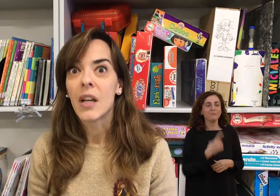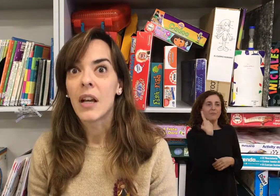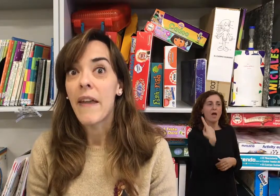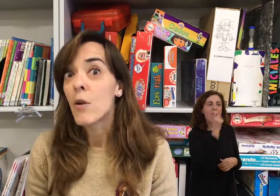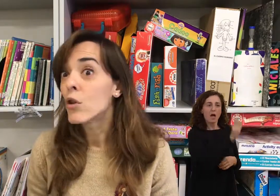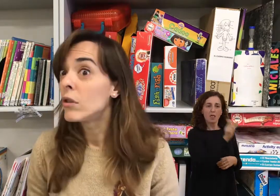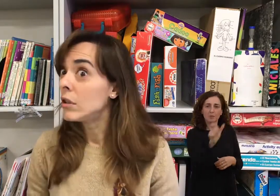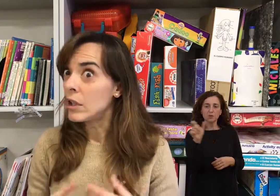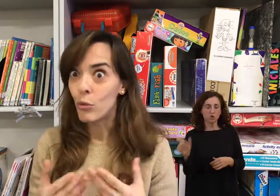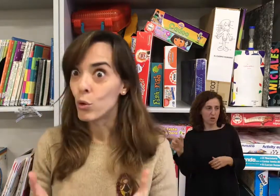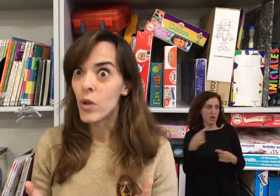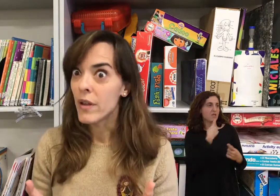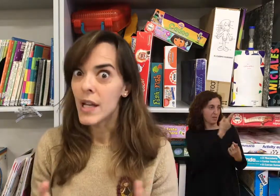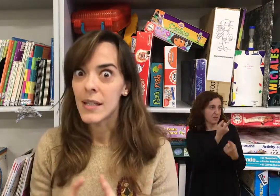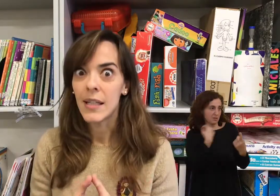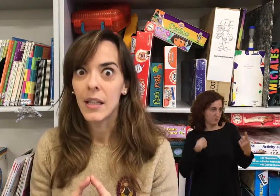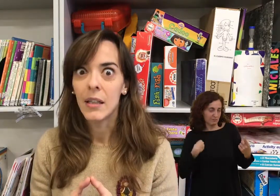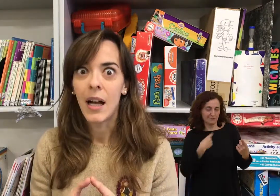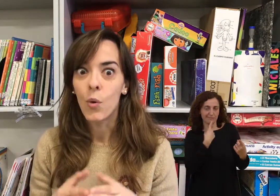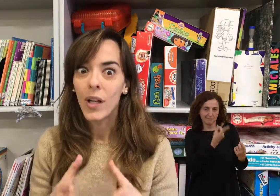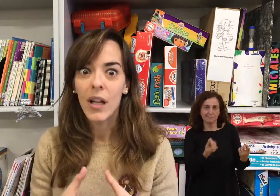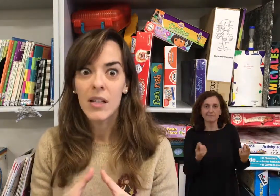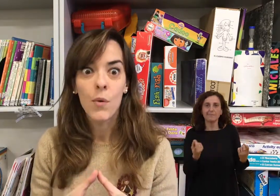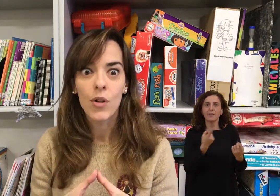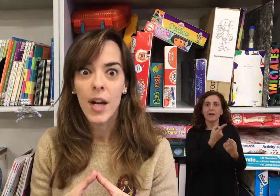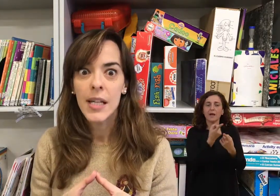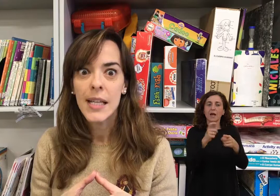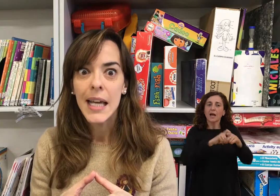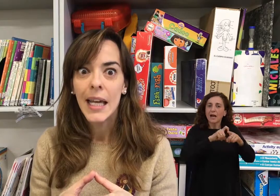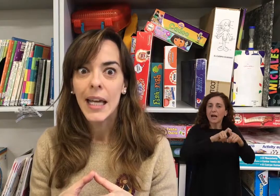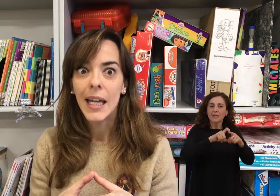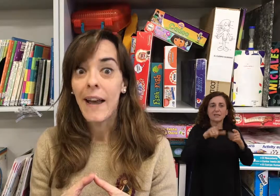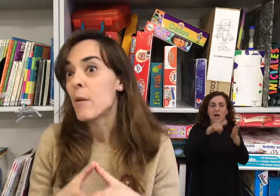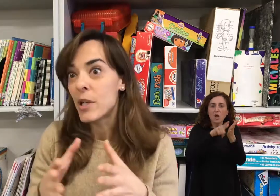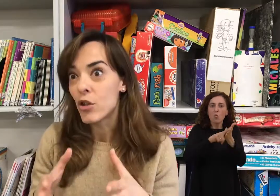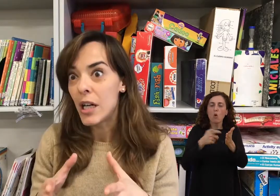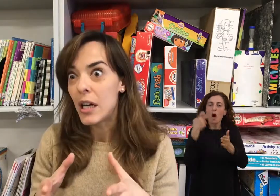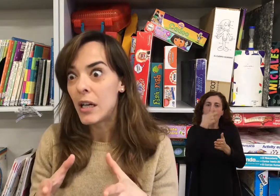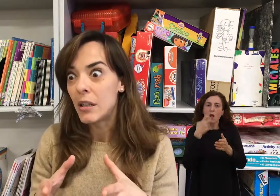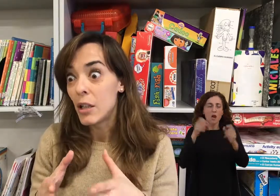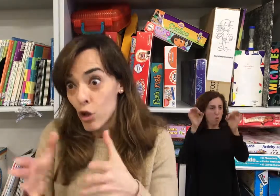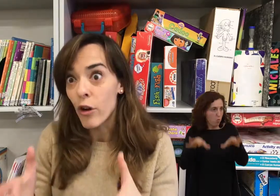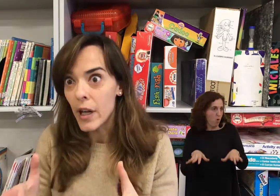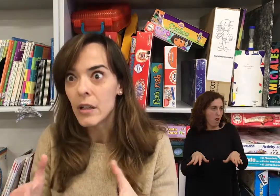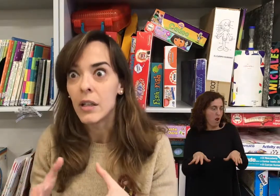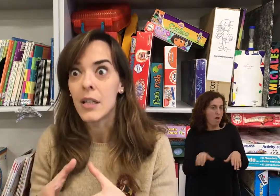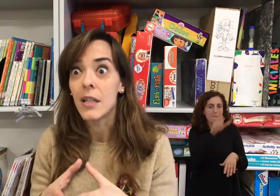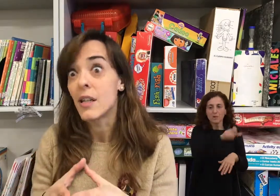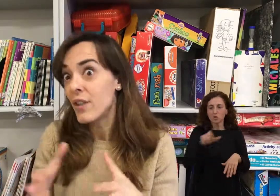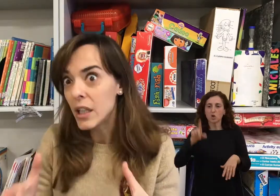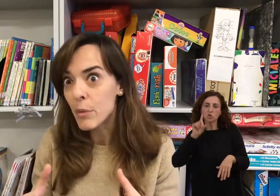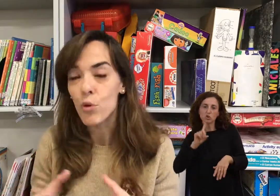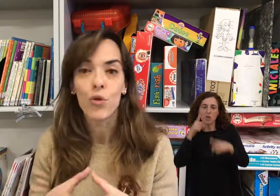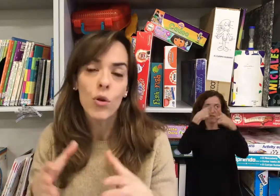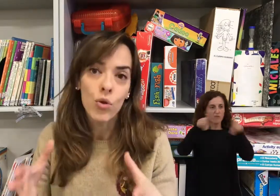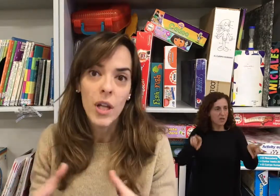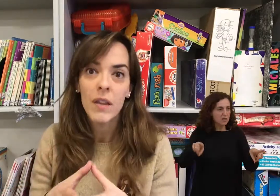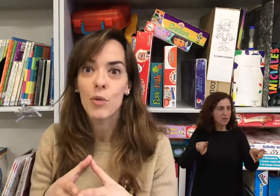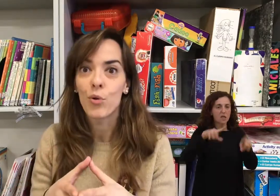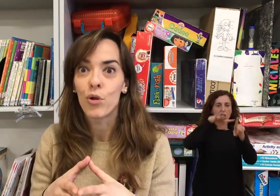Cada uno, como tú decías, al igual que las lenguas orales, cada persona sorda es diferente por sus circunstancias, por